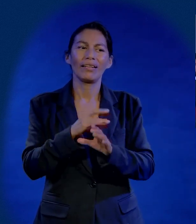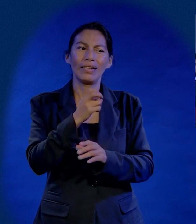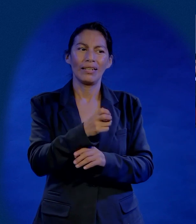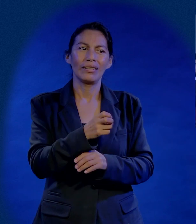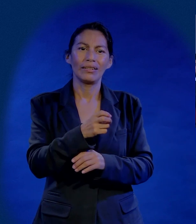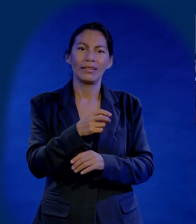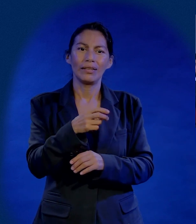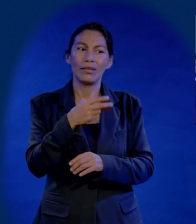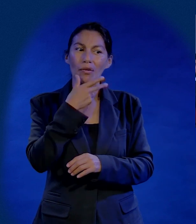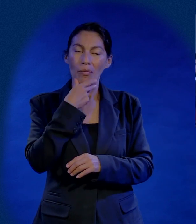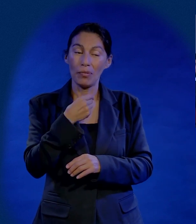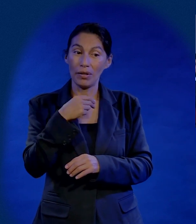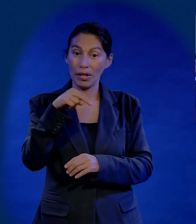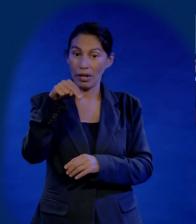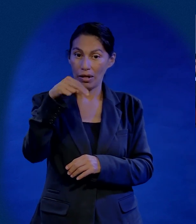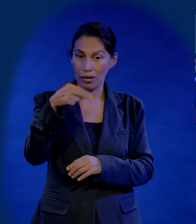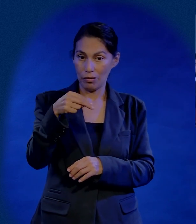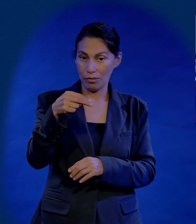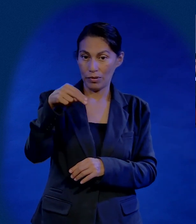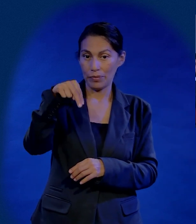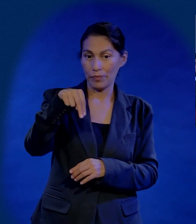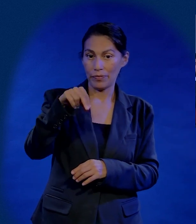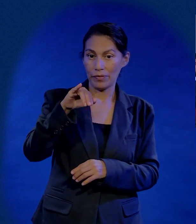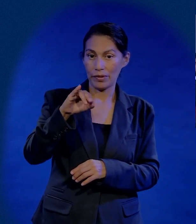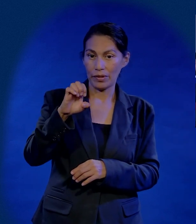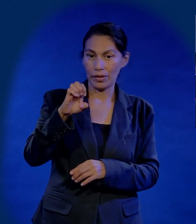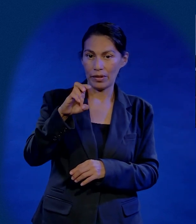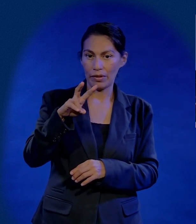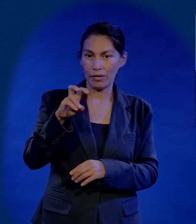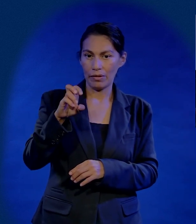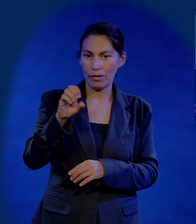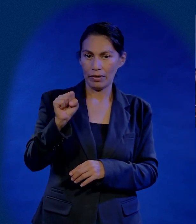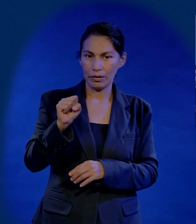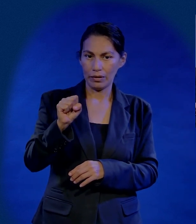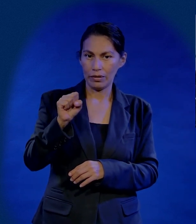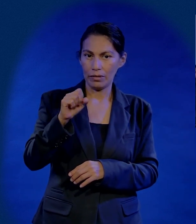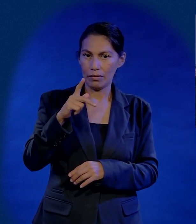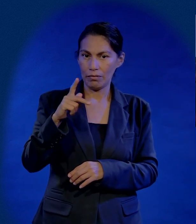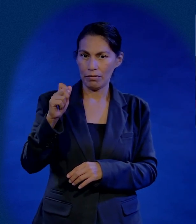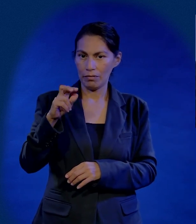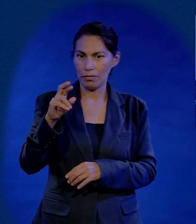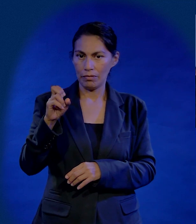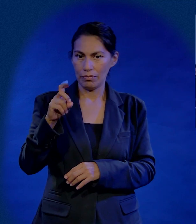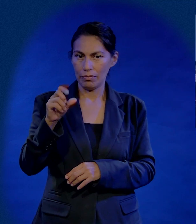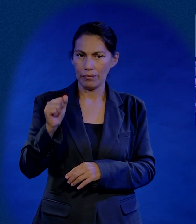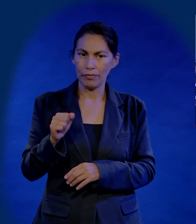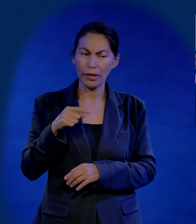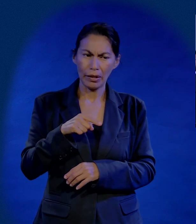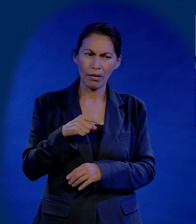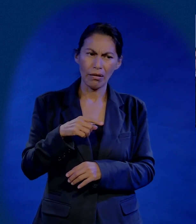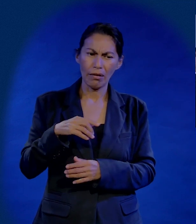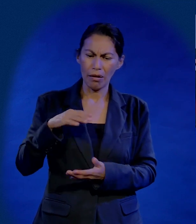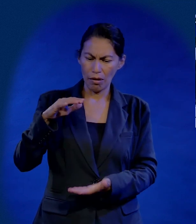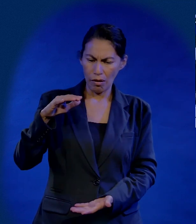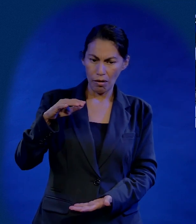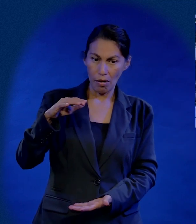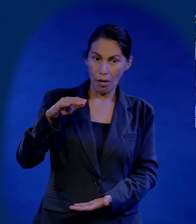siempre lo veía chiplando y cantando. Ese hombre se llamaba Don Nieves Parada. Y Don Nieves venía en su